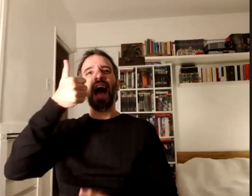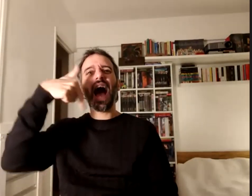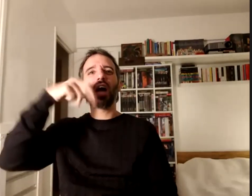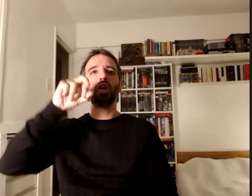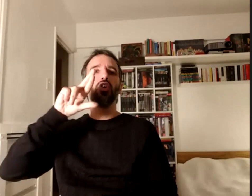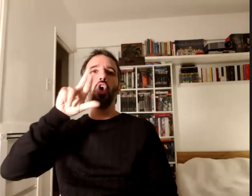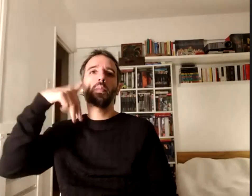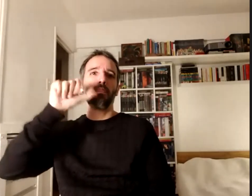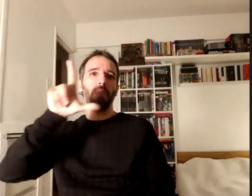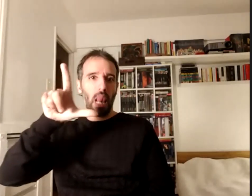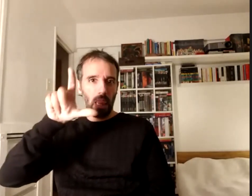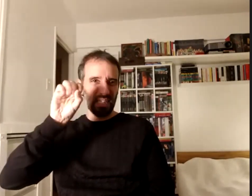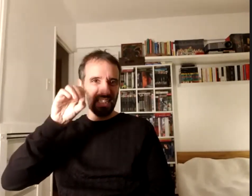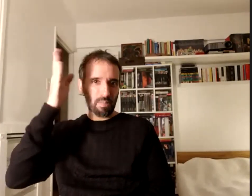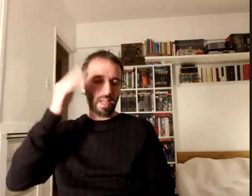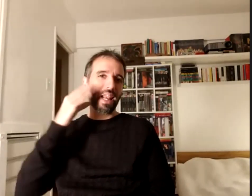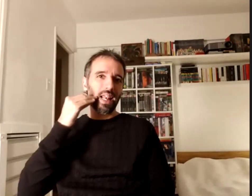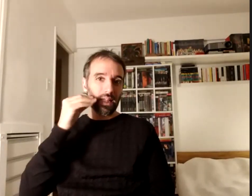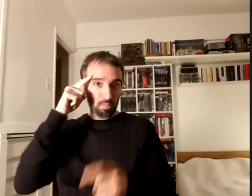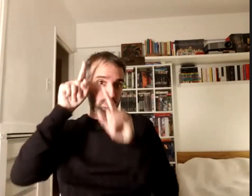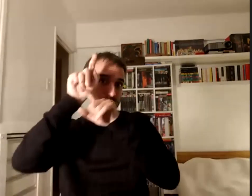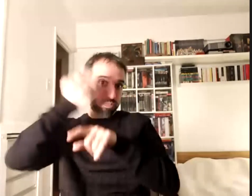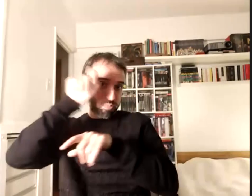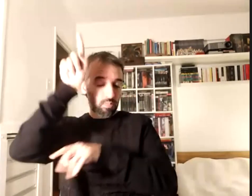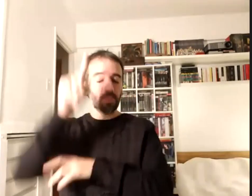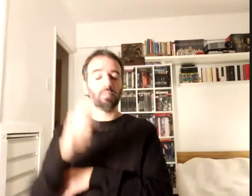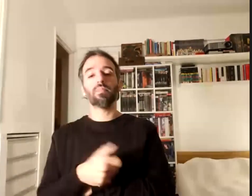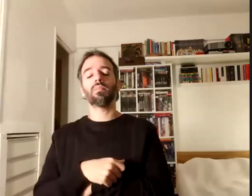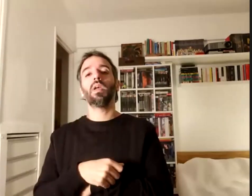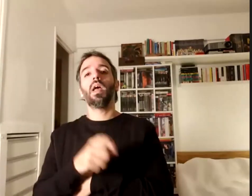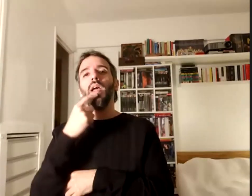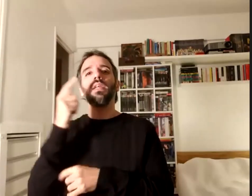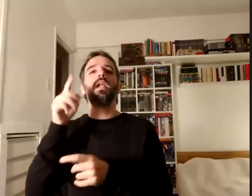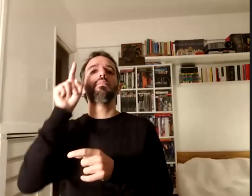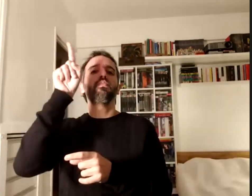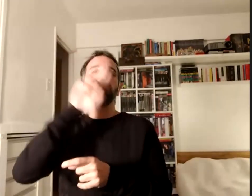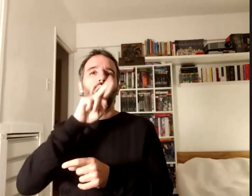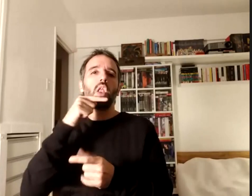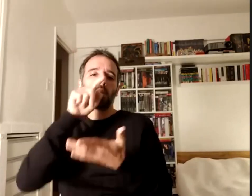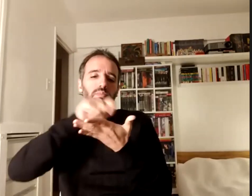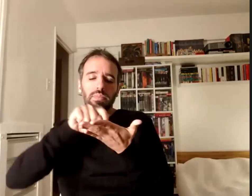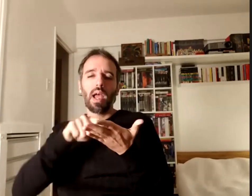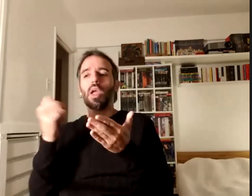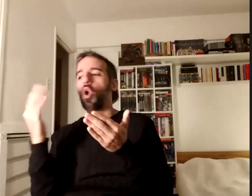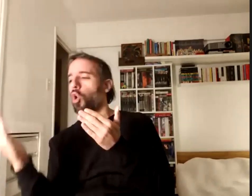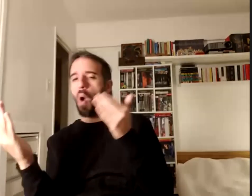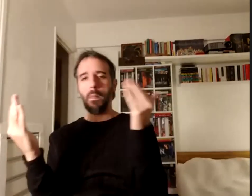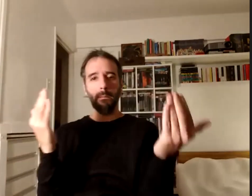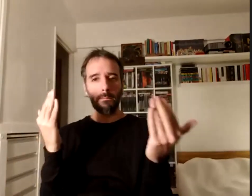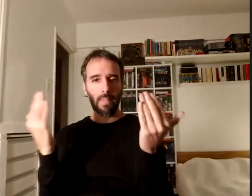el ensayo donde ella lo que hace es comparar cómo los parámetros de normalidad de ciertas